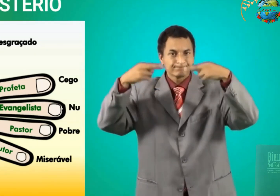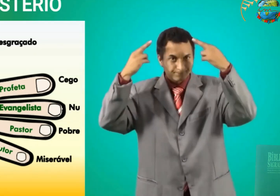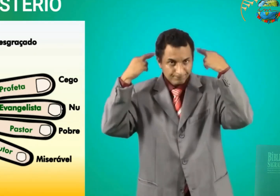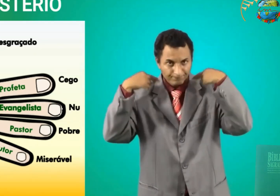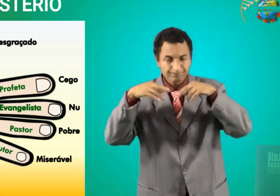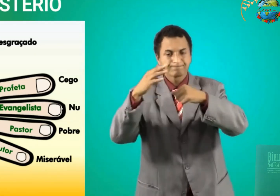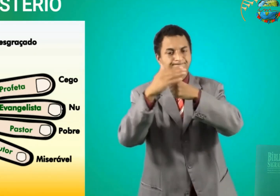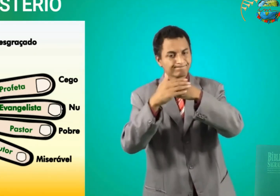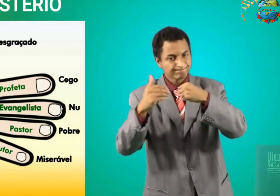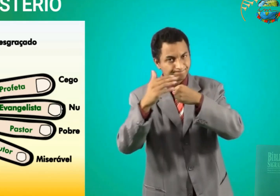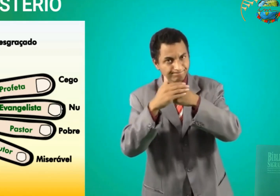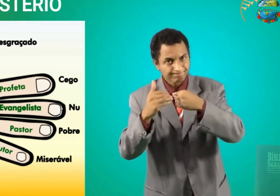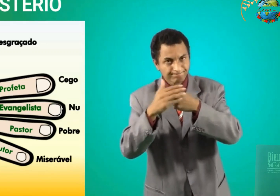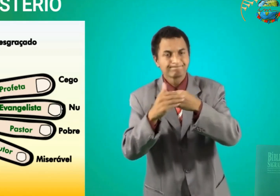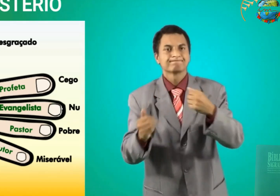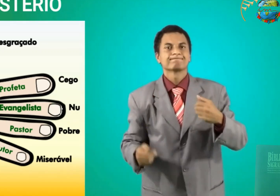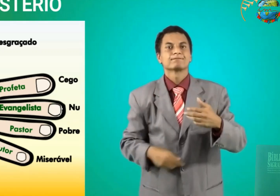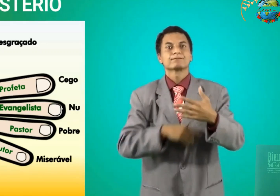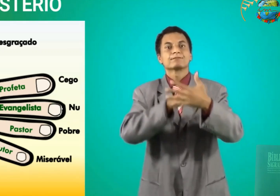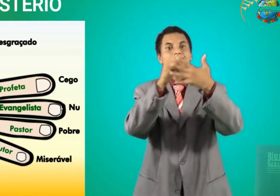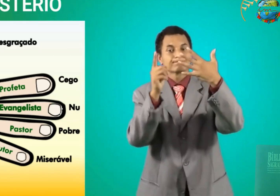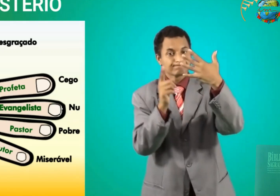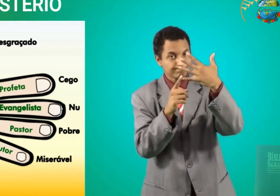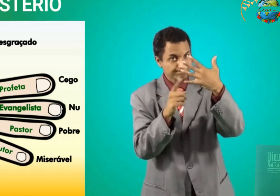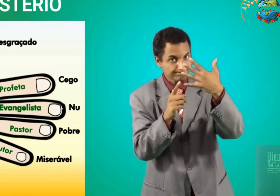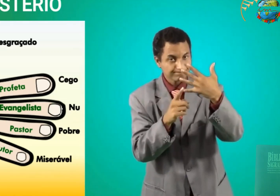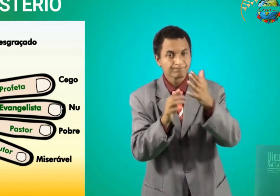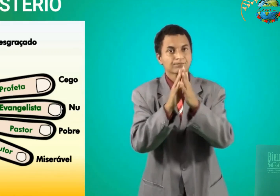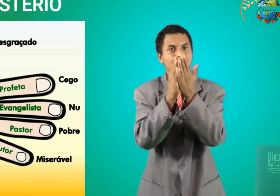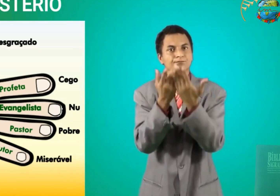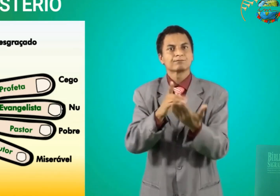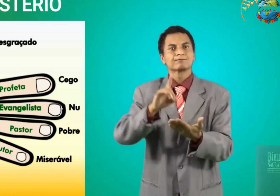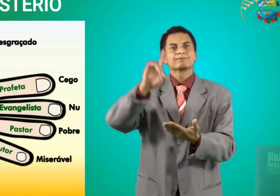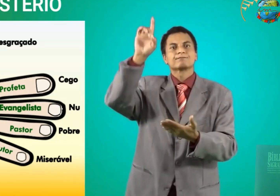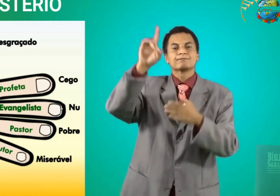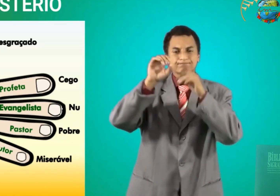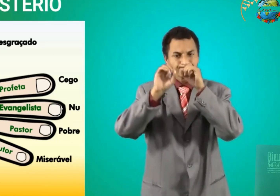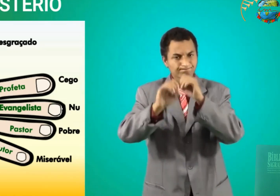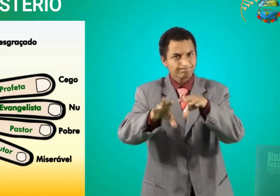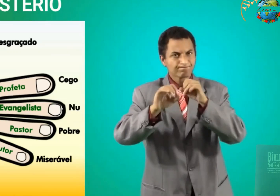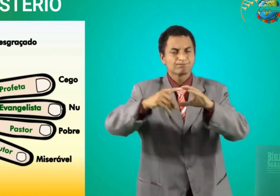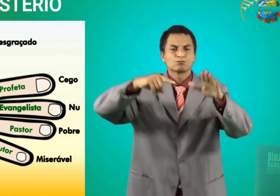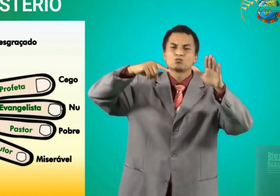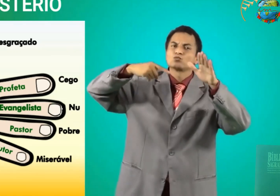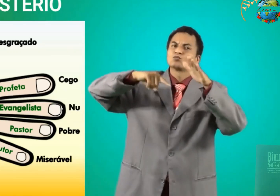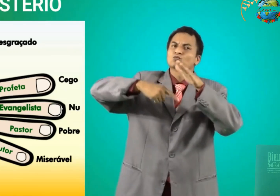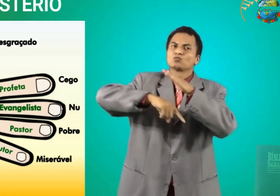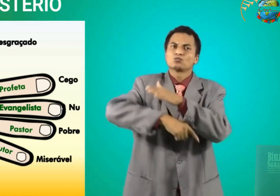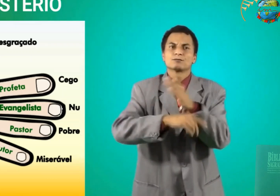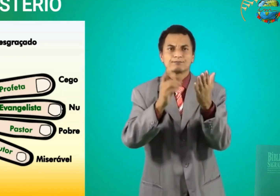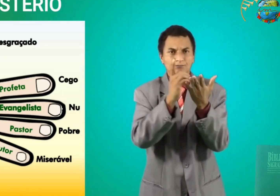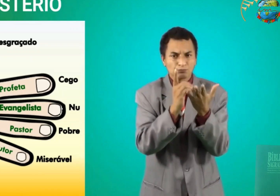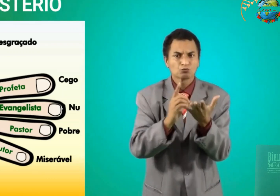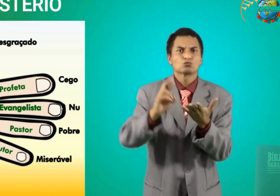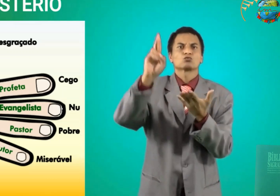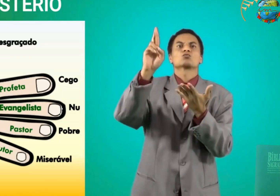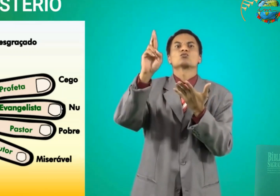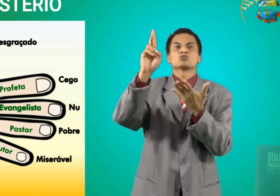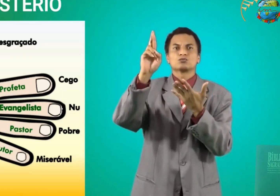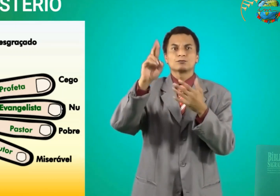rebanho Com carinho E o quinto É aquele que traz os ensinos bíblicos